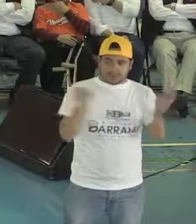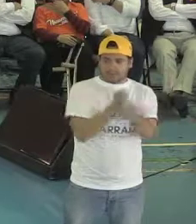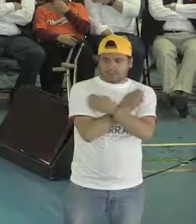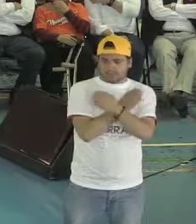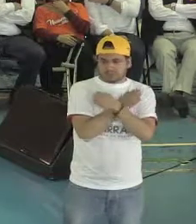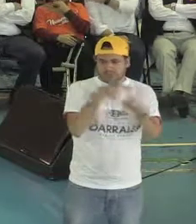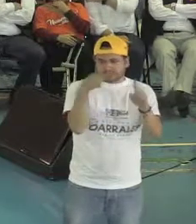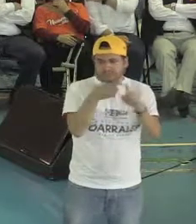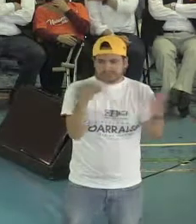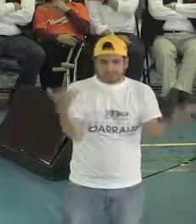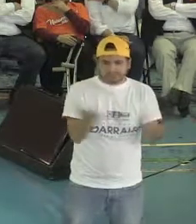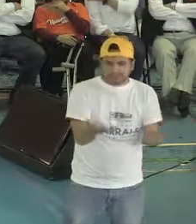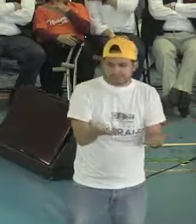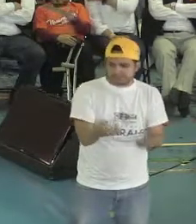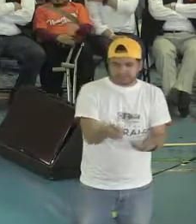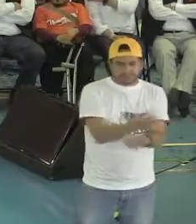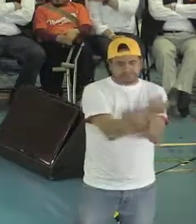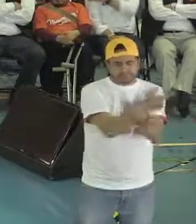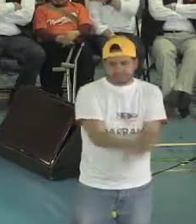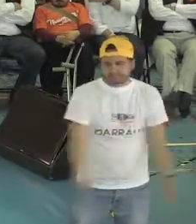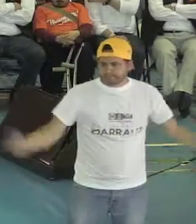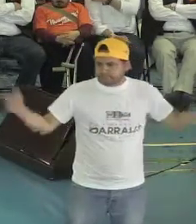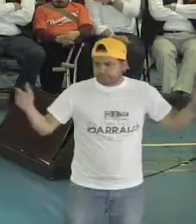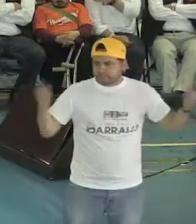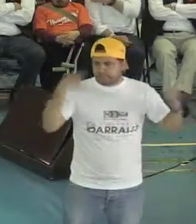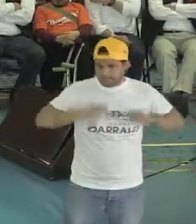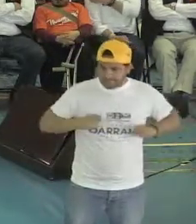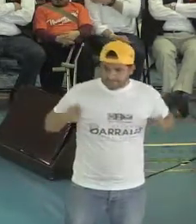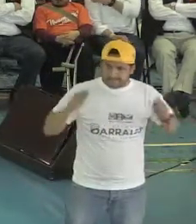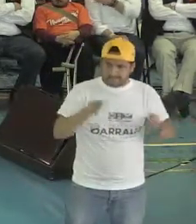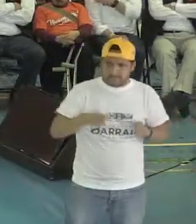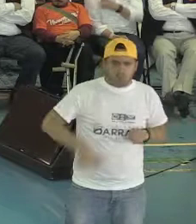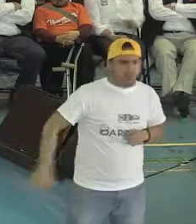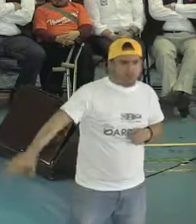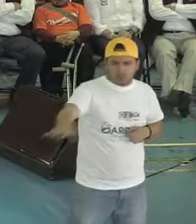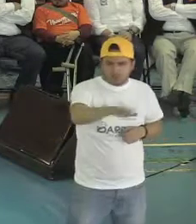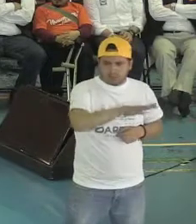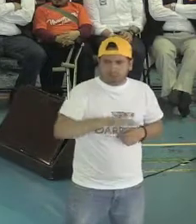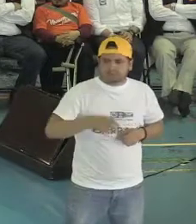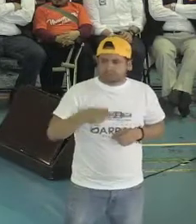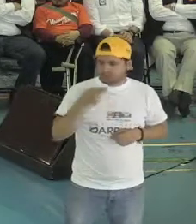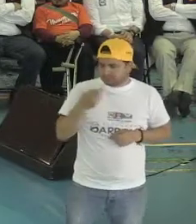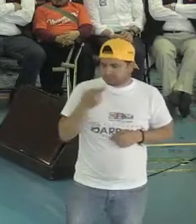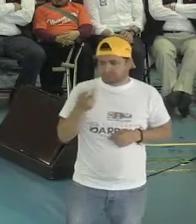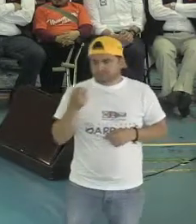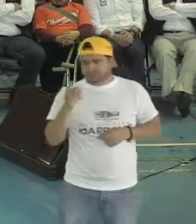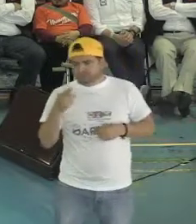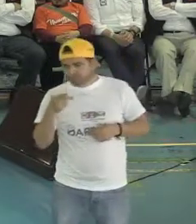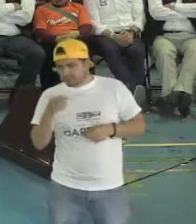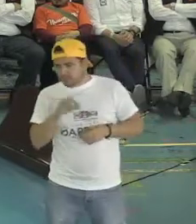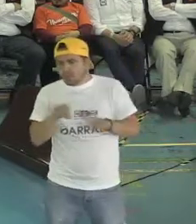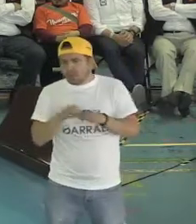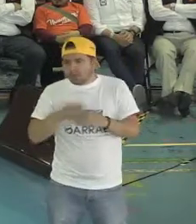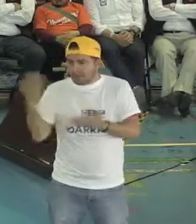a hacer la gran diferencia y eso es para todos. Yo he dicho con claridad cómo vamos a ganarle la batalla